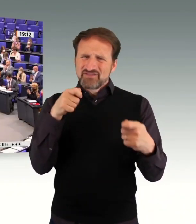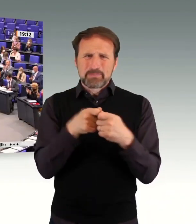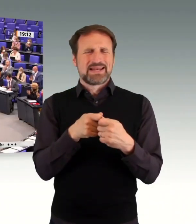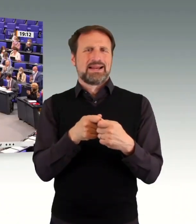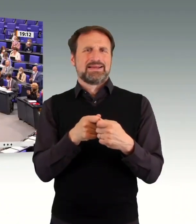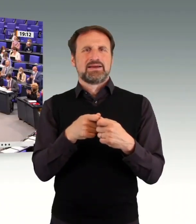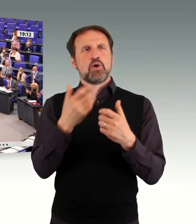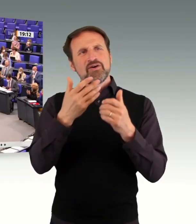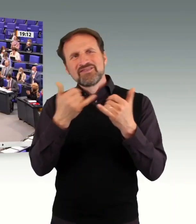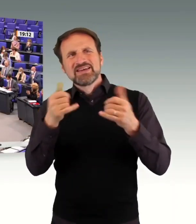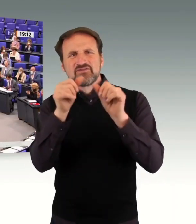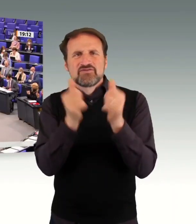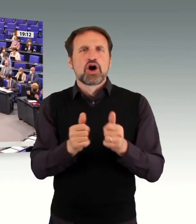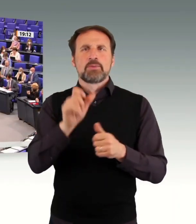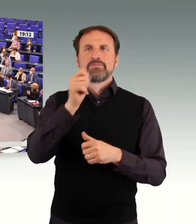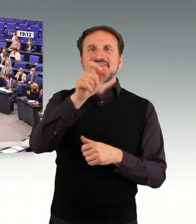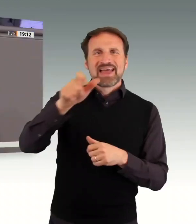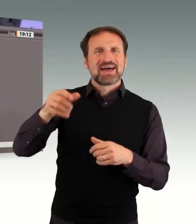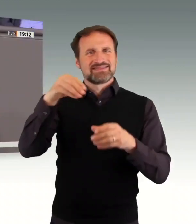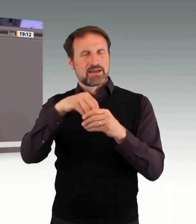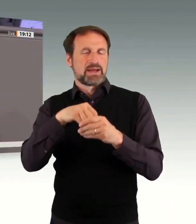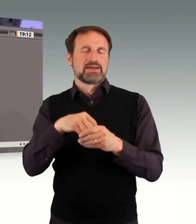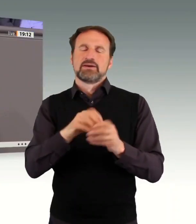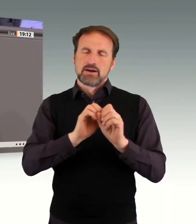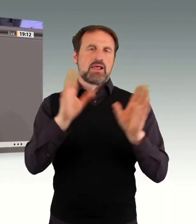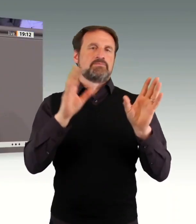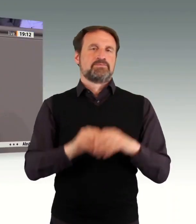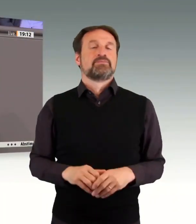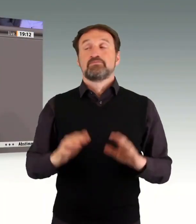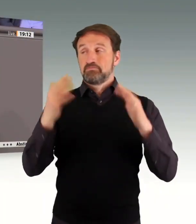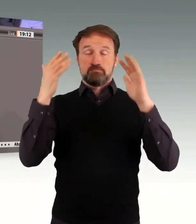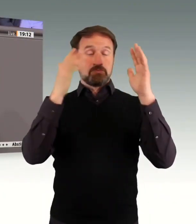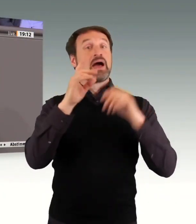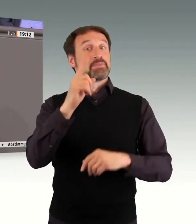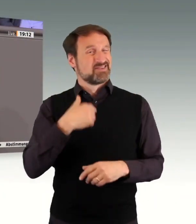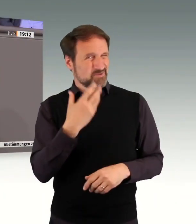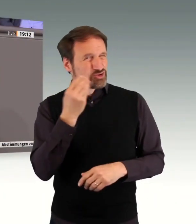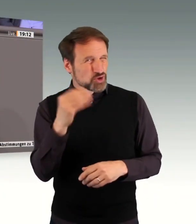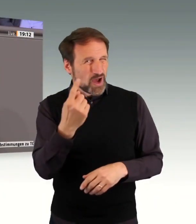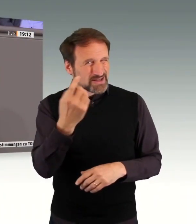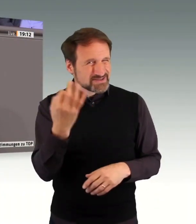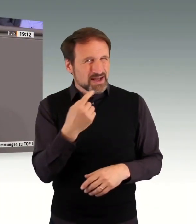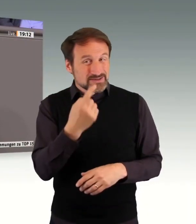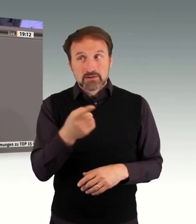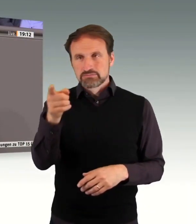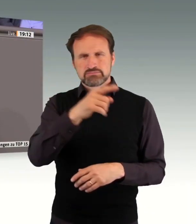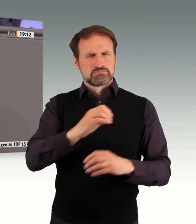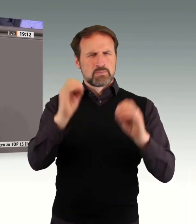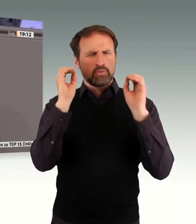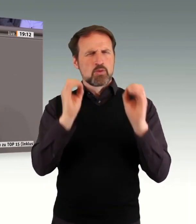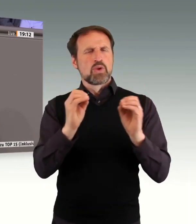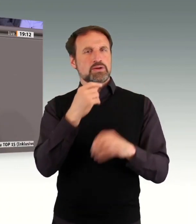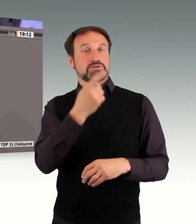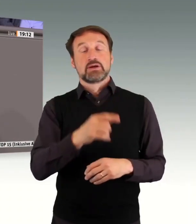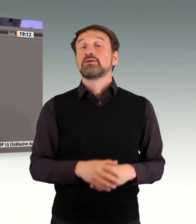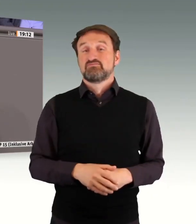Ich will aber auch noch etwas sagen, wovon Sie überhaupt nichts gesagt haben. Es ist nun mal Faktum, dass es viele Betriebe